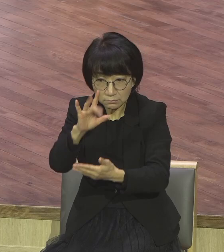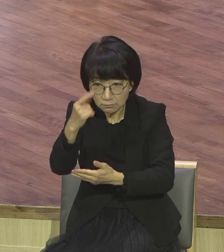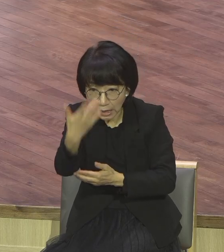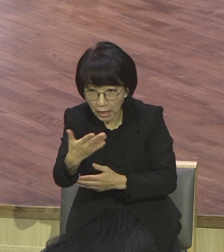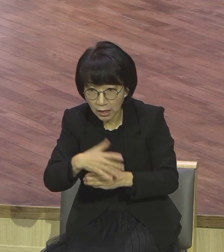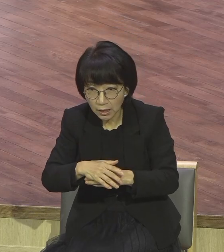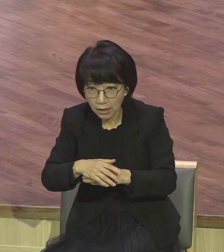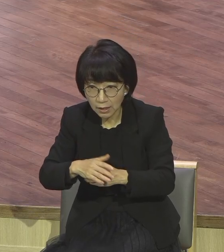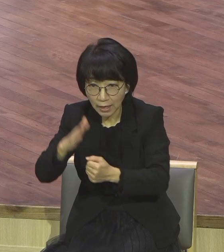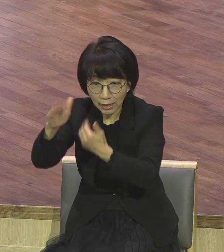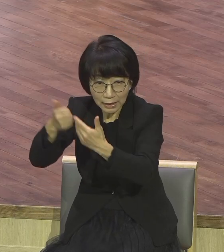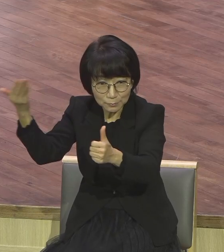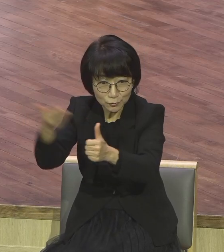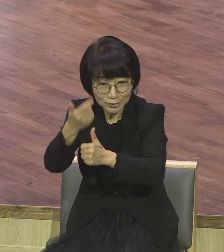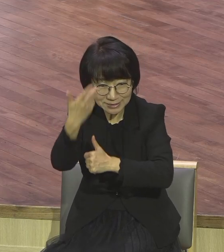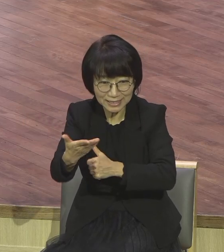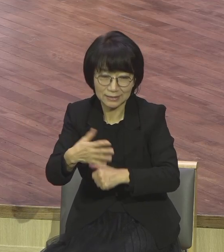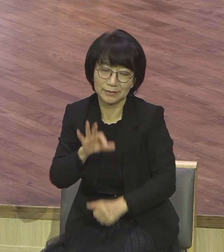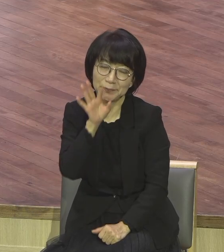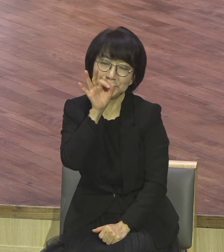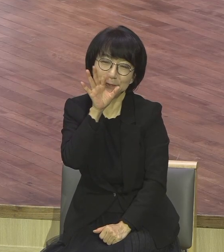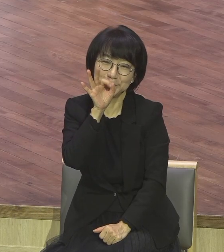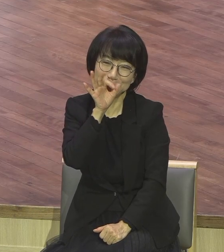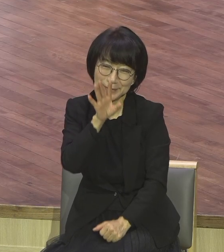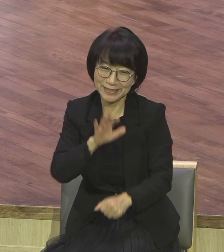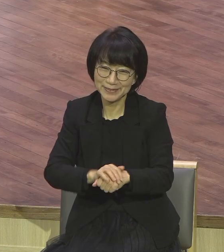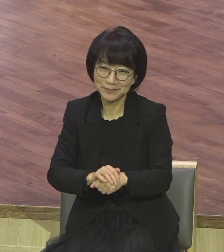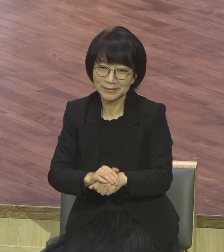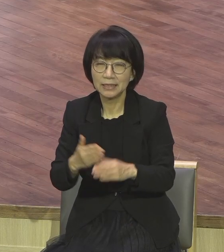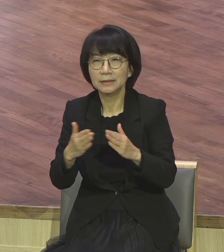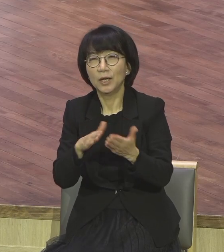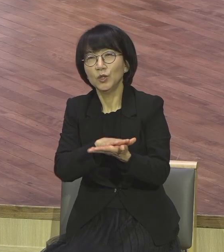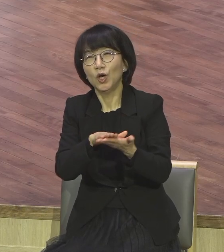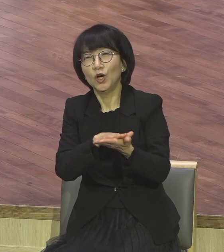아 놀고 있는 사람 가만히 있는 사람 움직이지도 않는데